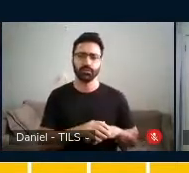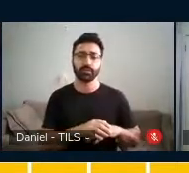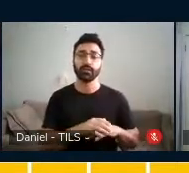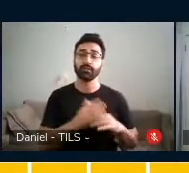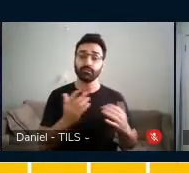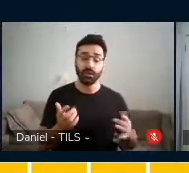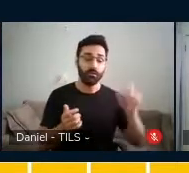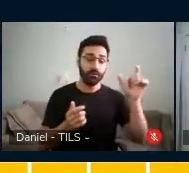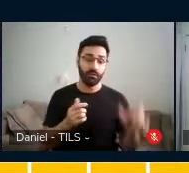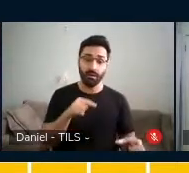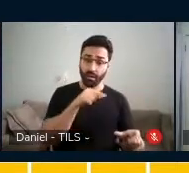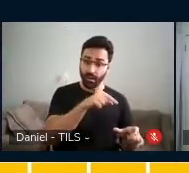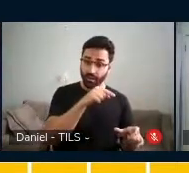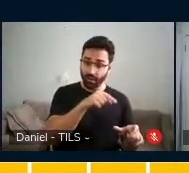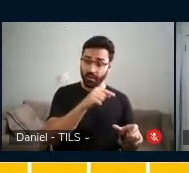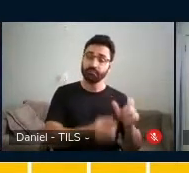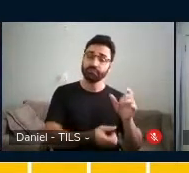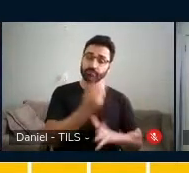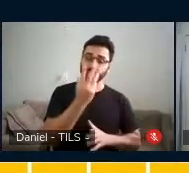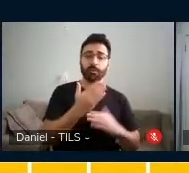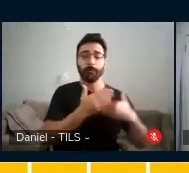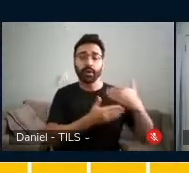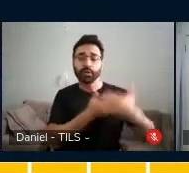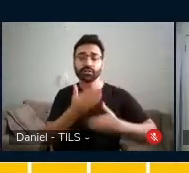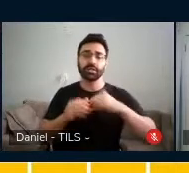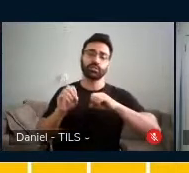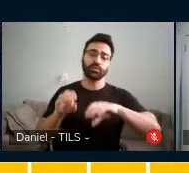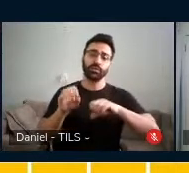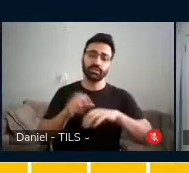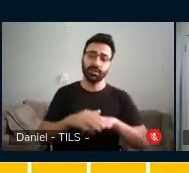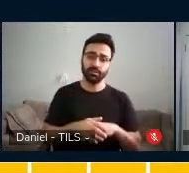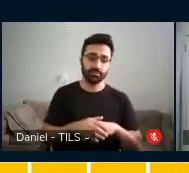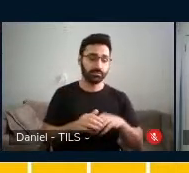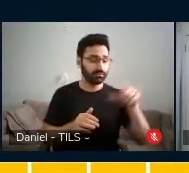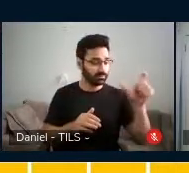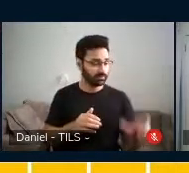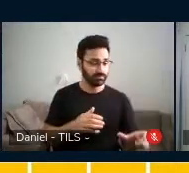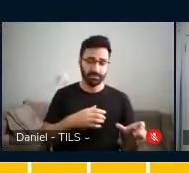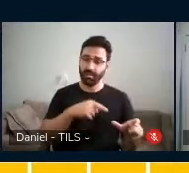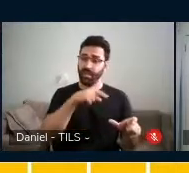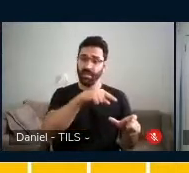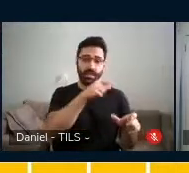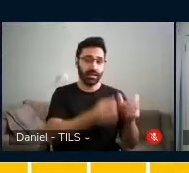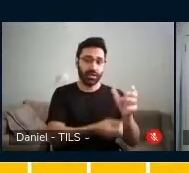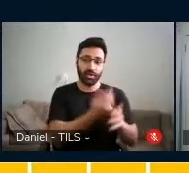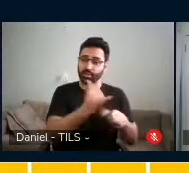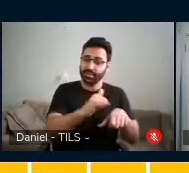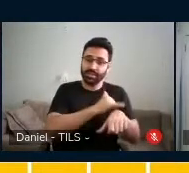também um processo educativo de acordo com a necessidade dela e a realidade dela.